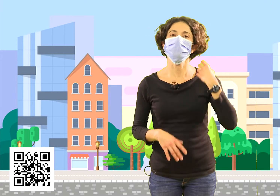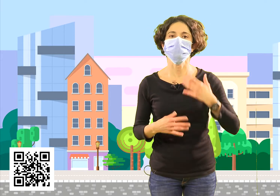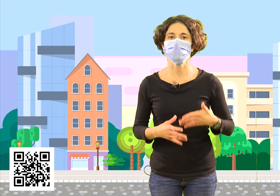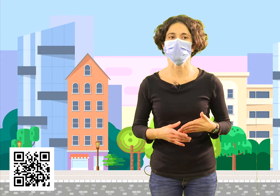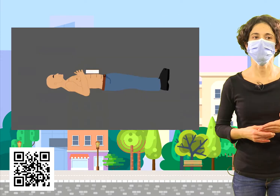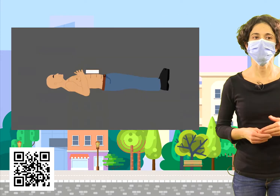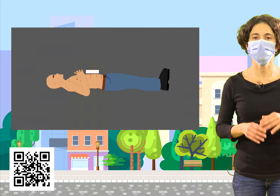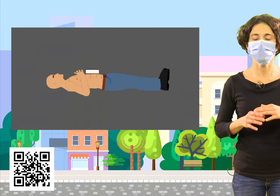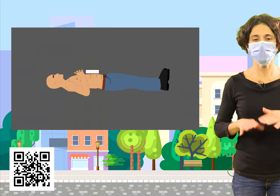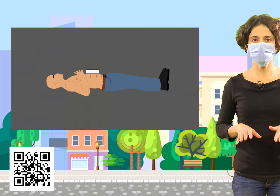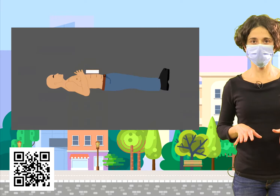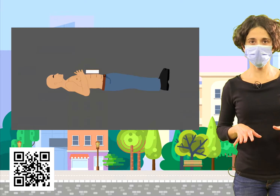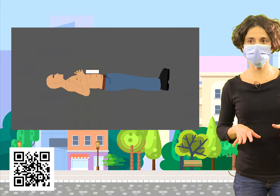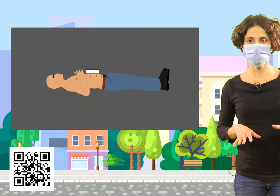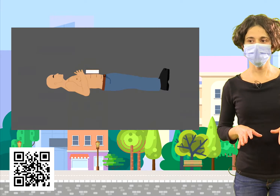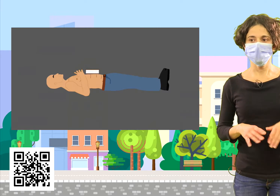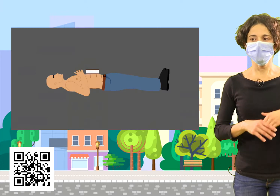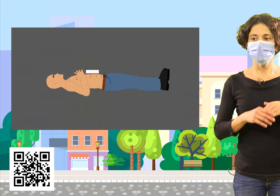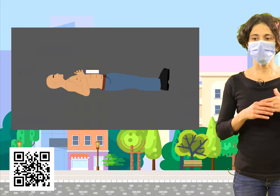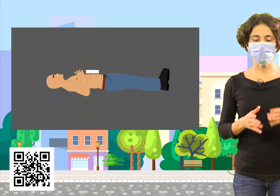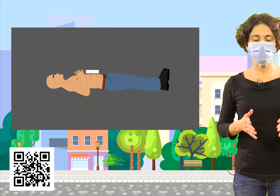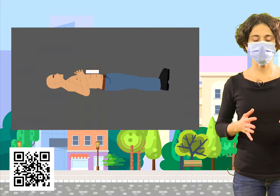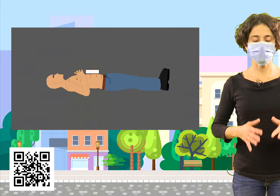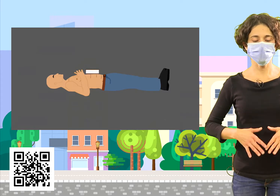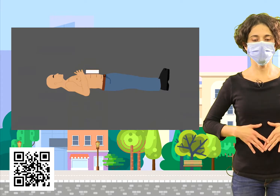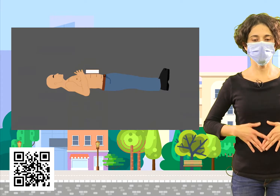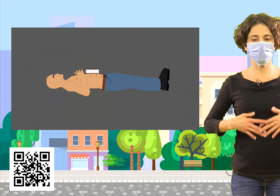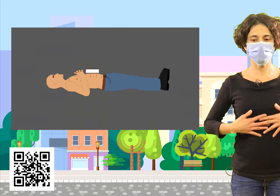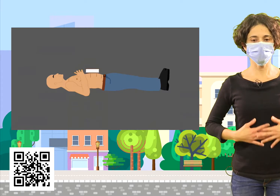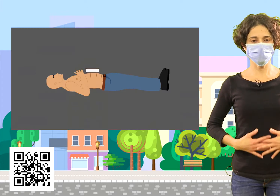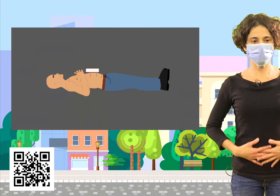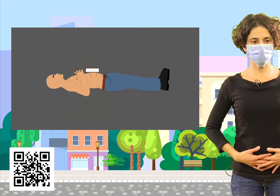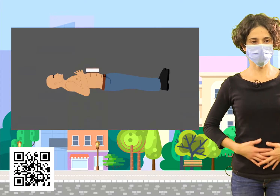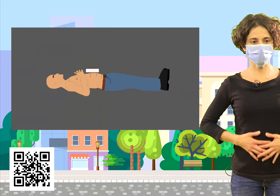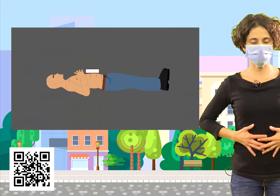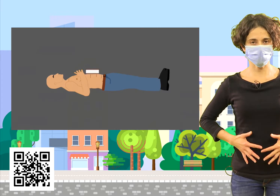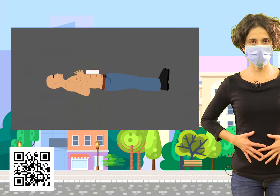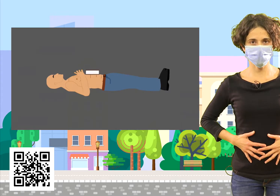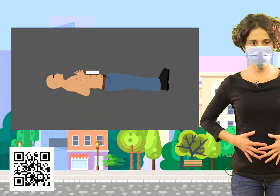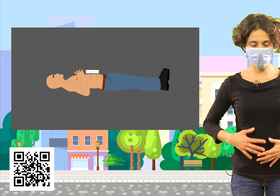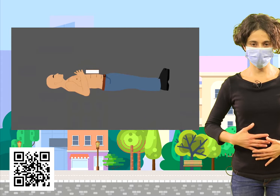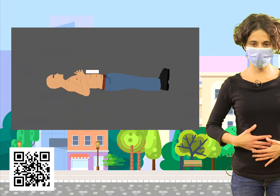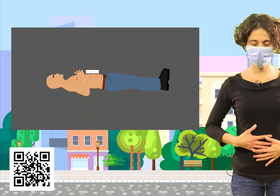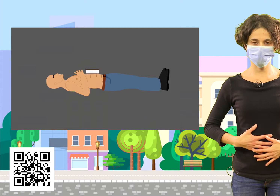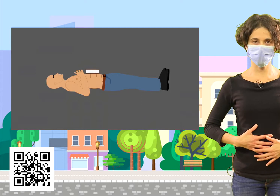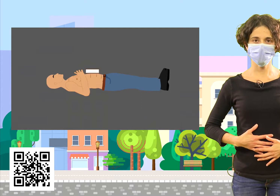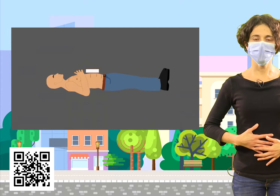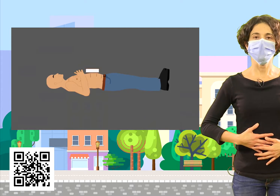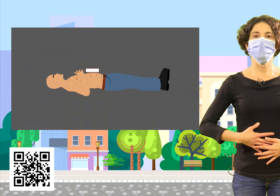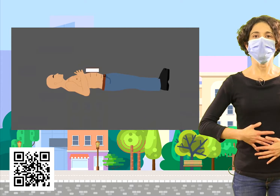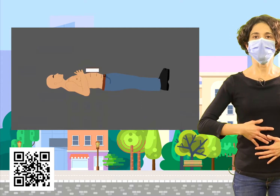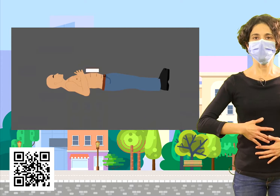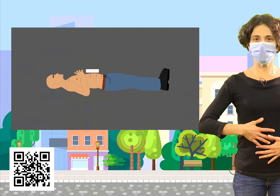o tumbados. Si lo realizan tumbados, lo ideal sería colocar un libro sobre nuestro abdomen para ver cómo